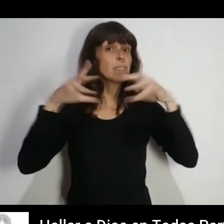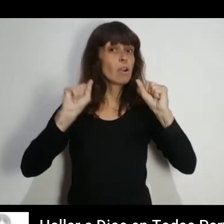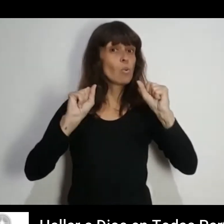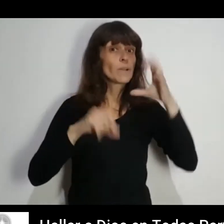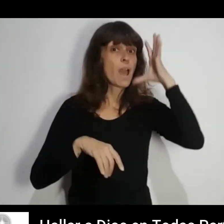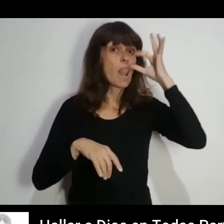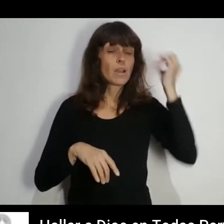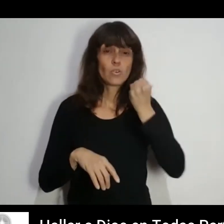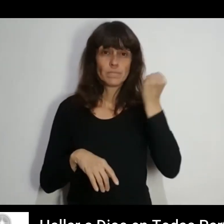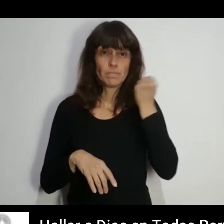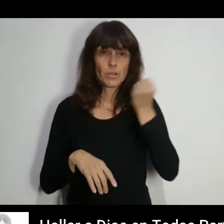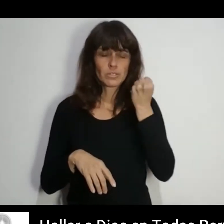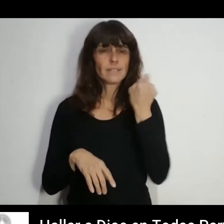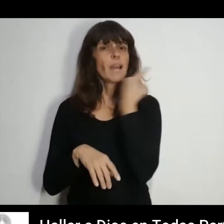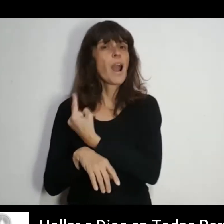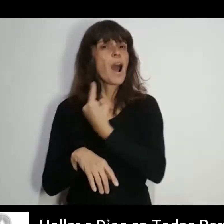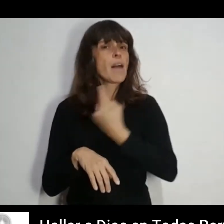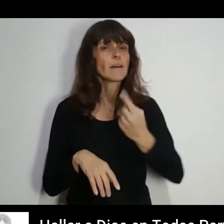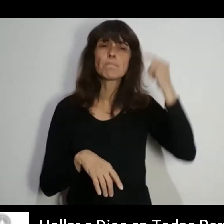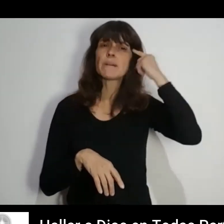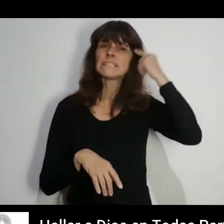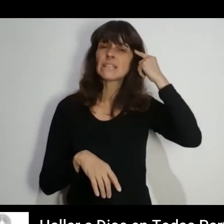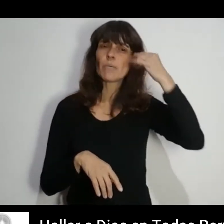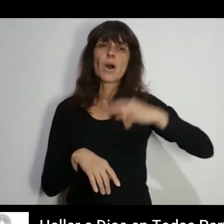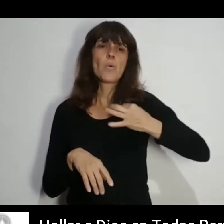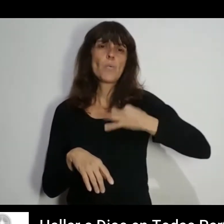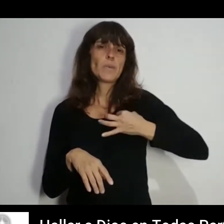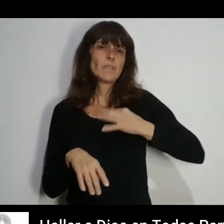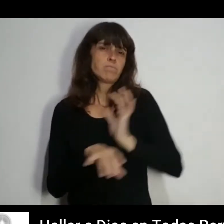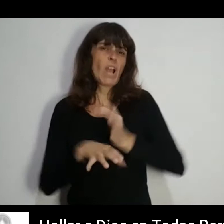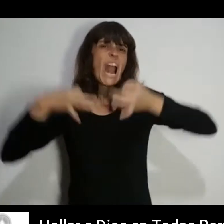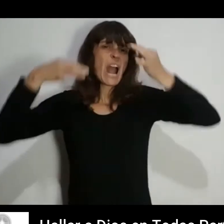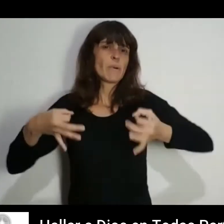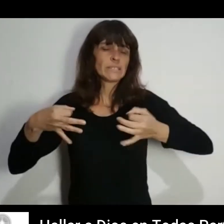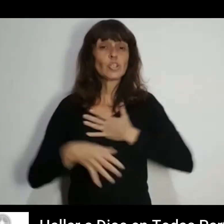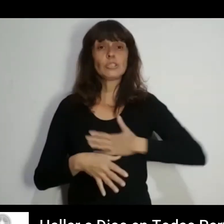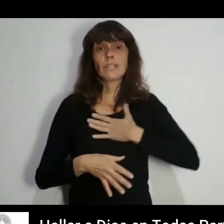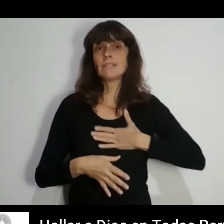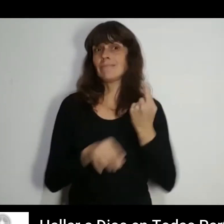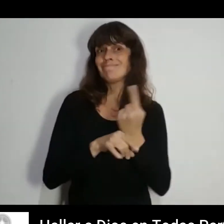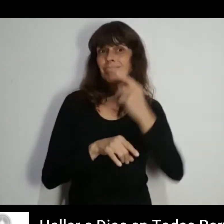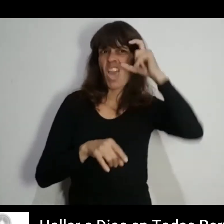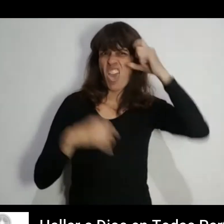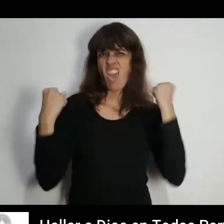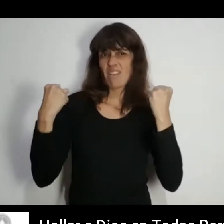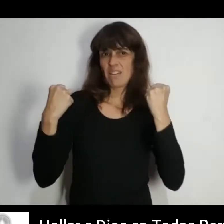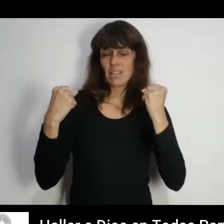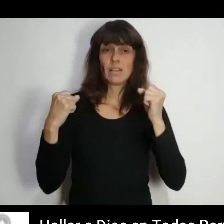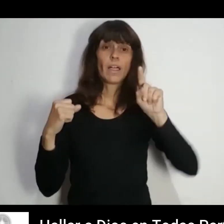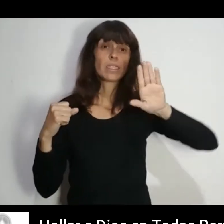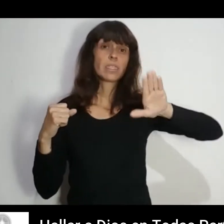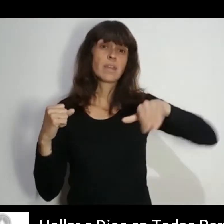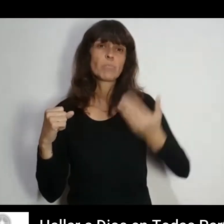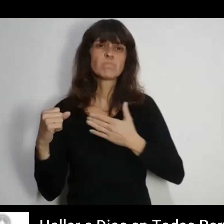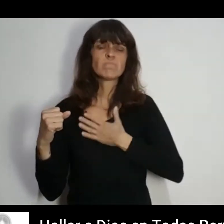Hice un descubrimiento importante Cada vez que pensaba en mi vida heroica como caballero Me sentía con energía al principio